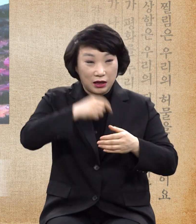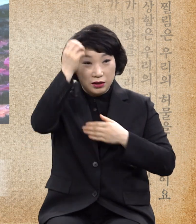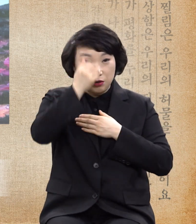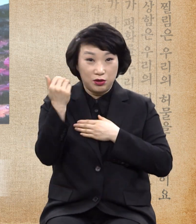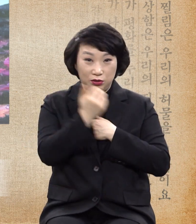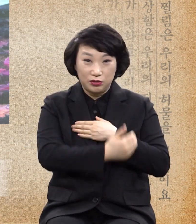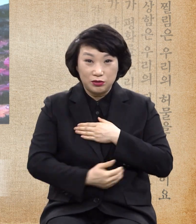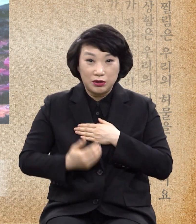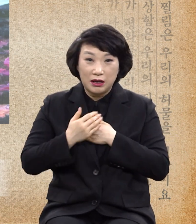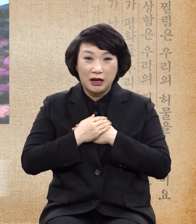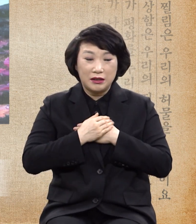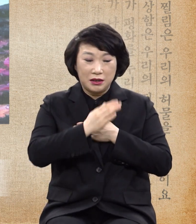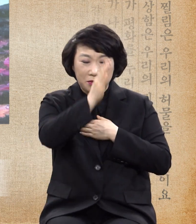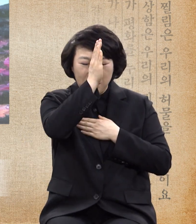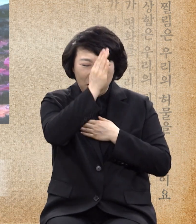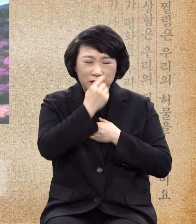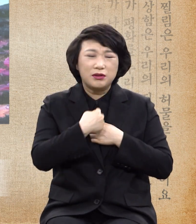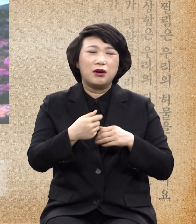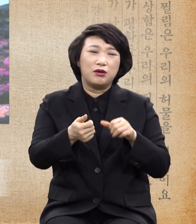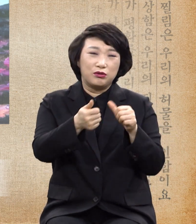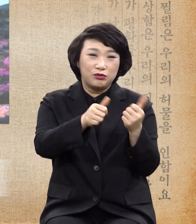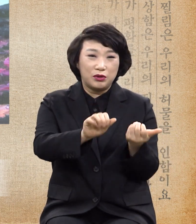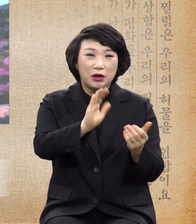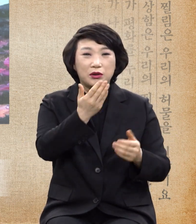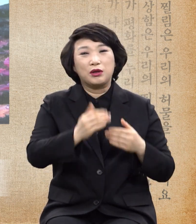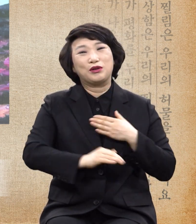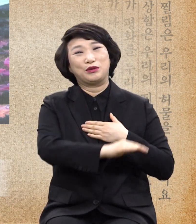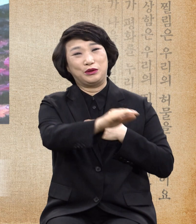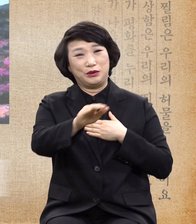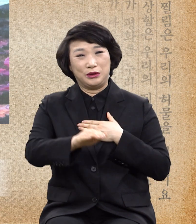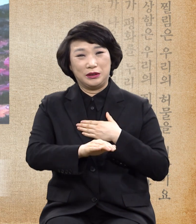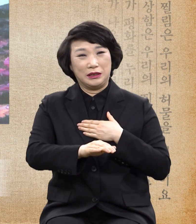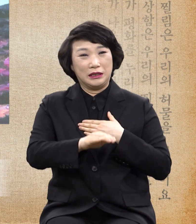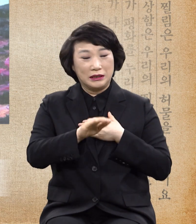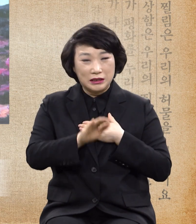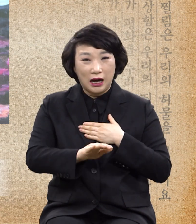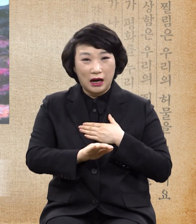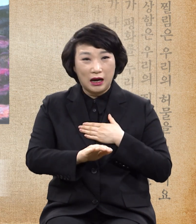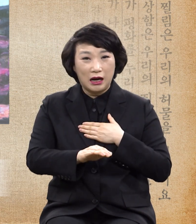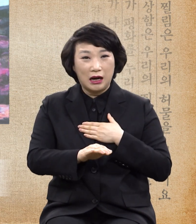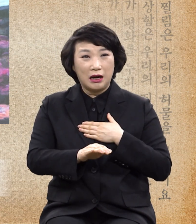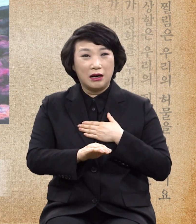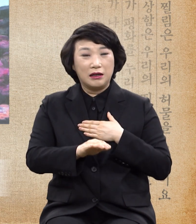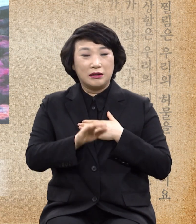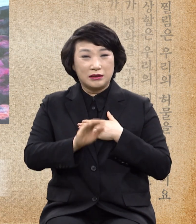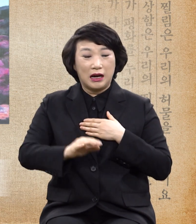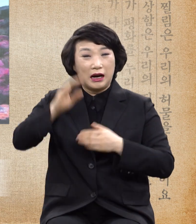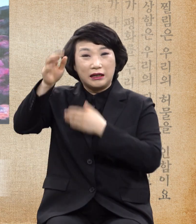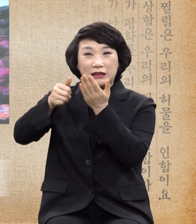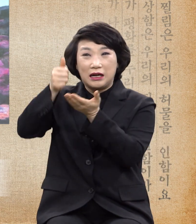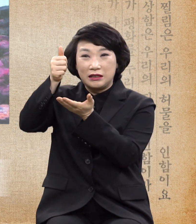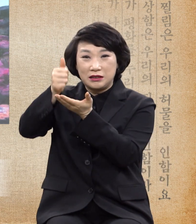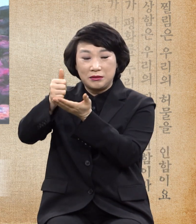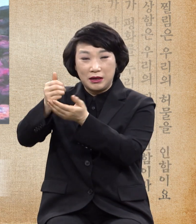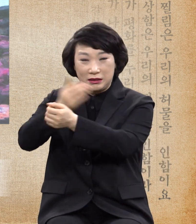병들어 죽게 된 자들을 어떻든 하나님의 전지하심과